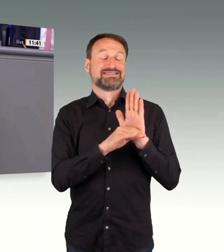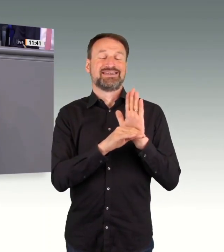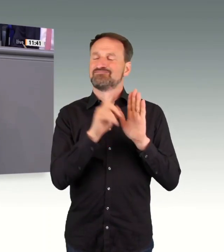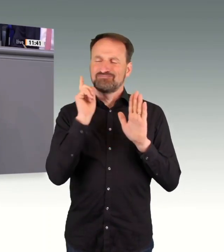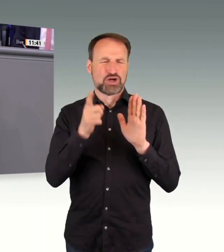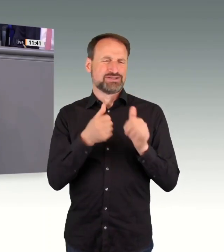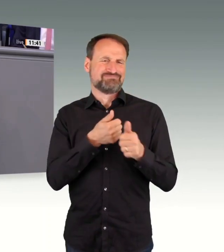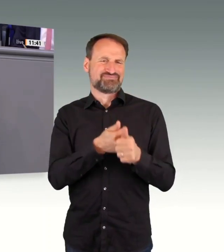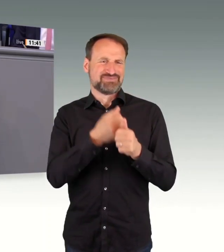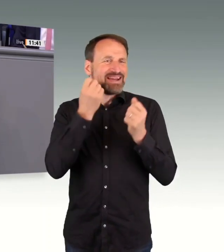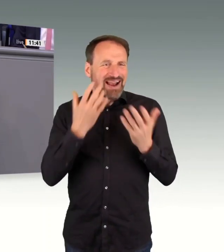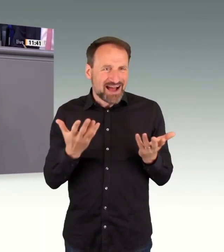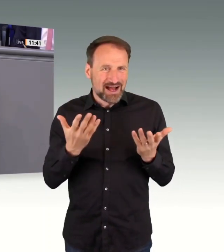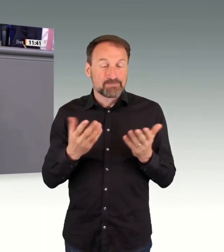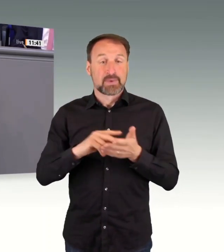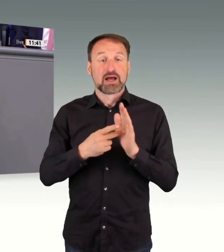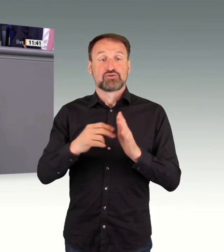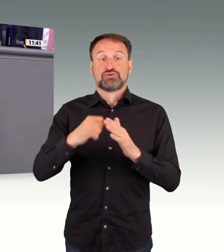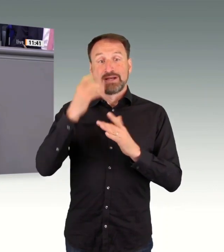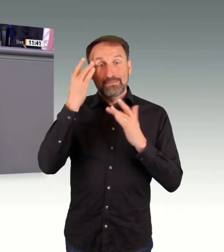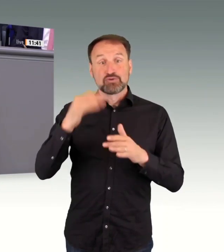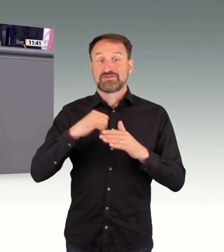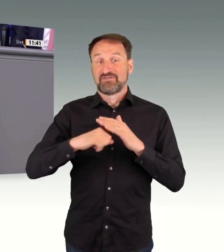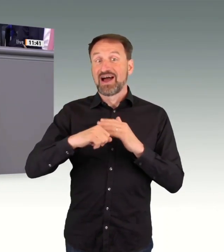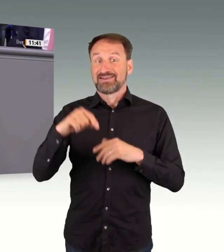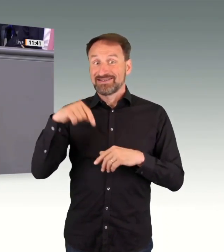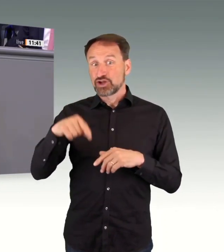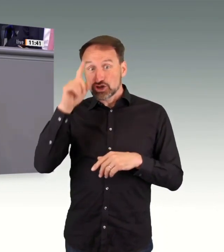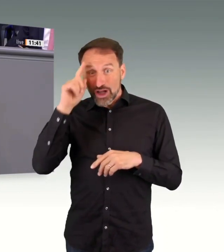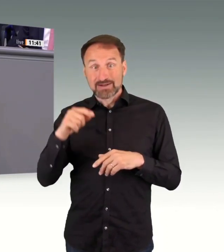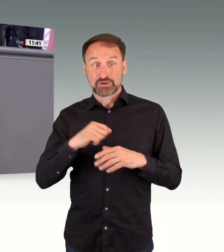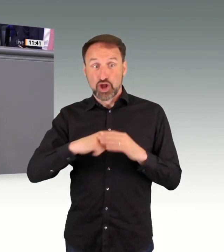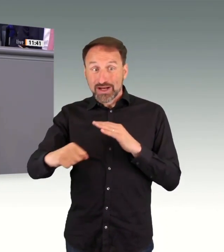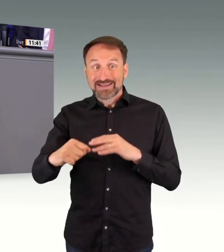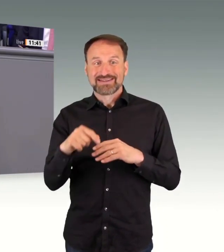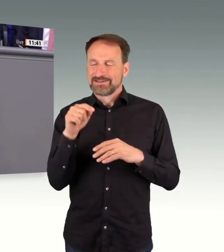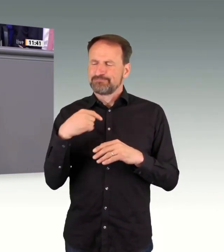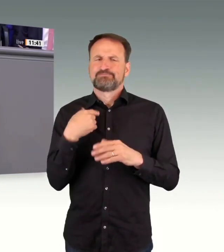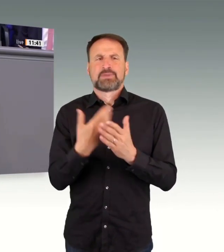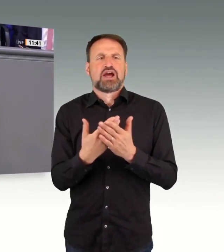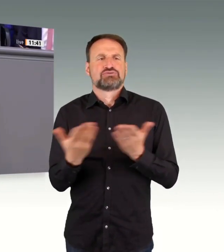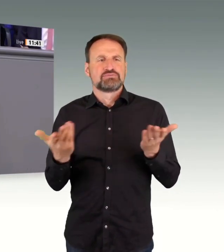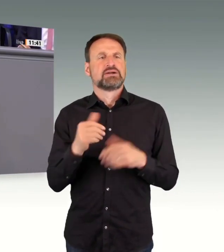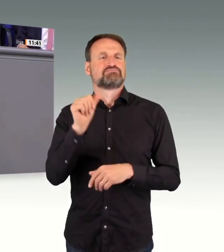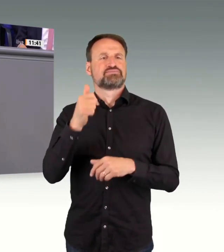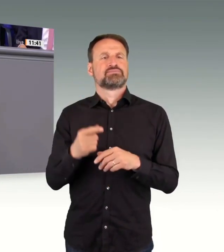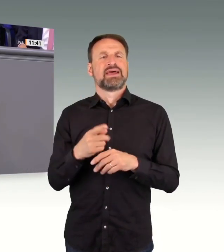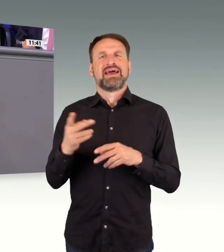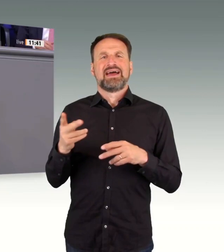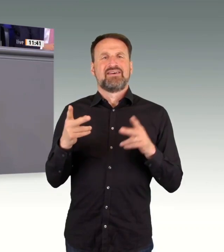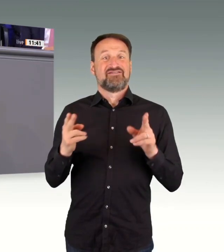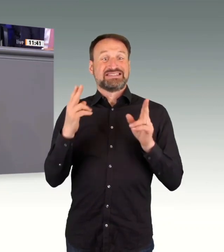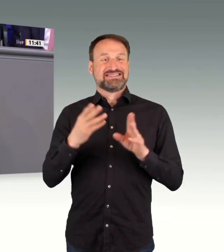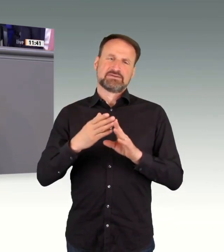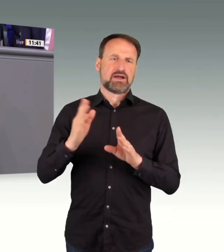Geschäftsbereich des BMI. Ich nenne stellvertretend die Reform der Verwaltungsgerichtsordnung aus dem Geschäftsbereich des BMJ. Das ist alles gut, das ist alles